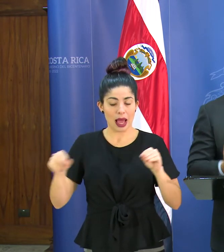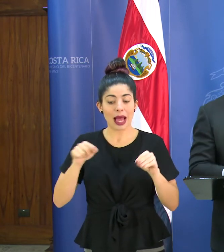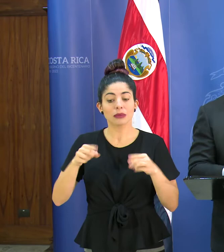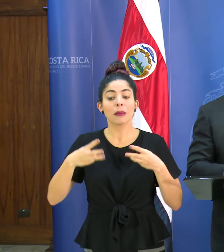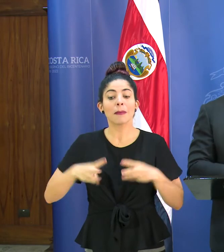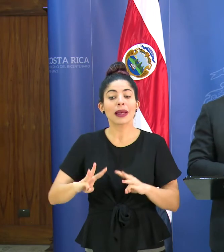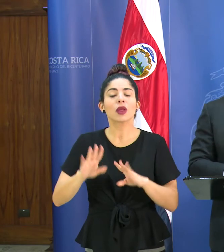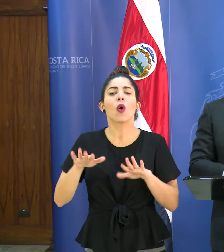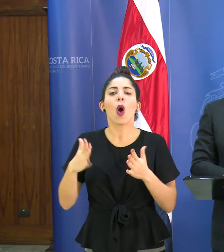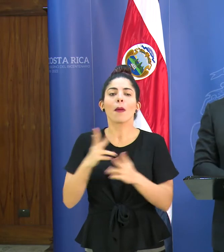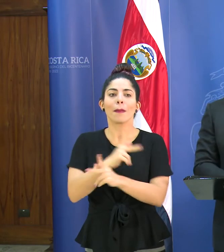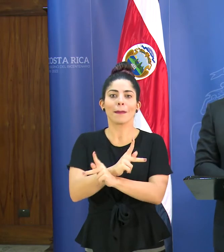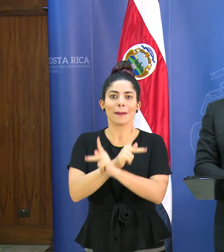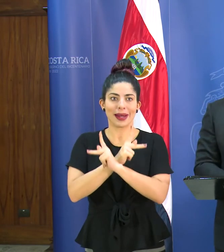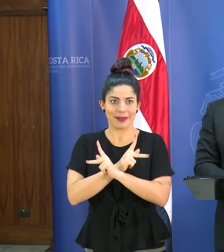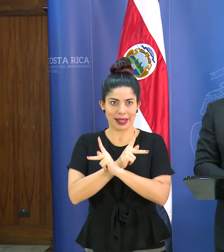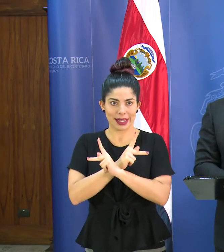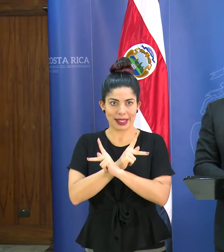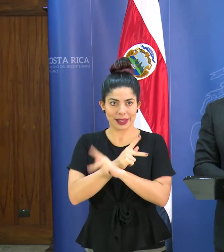preventiva.